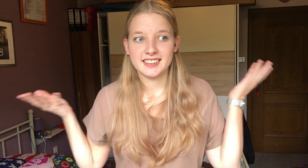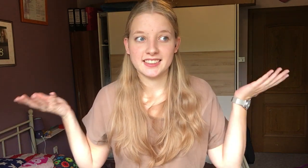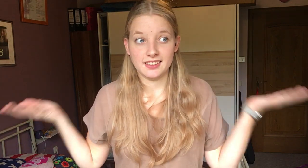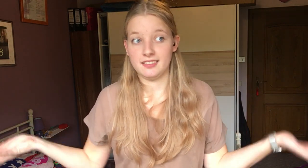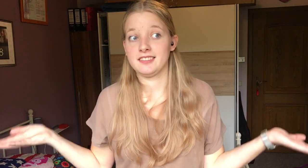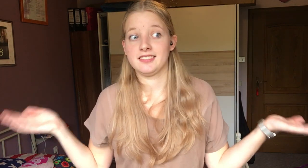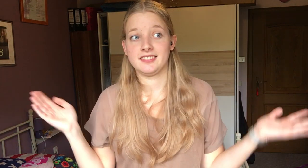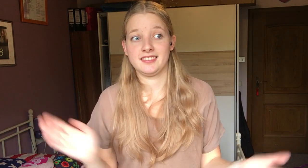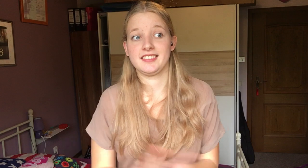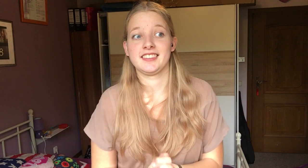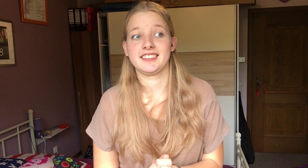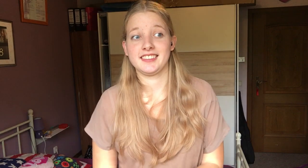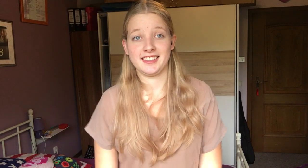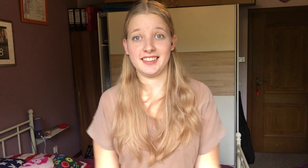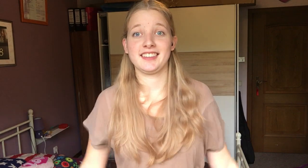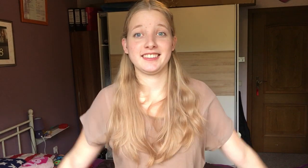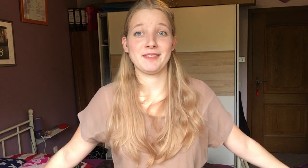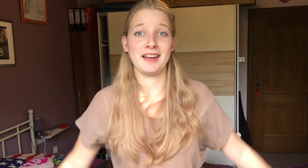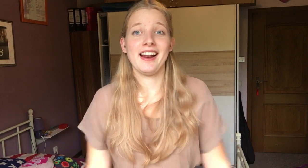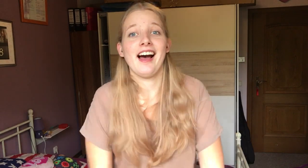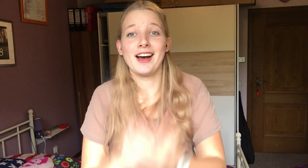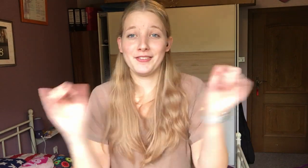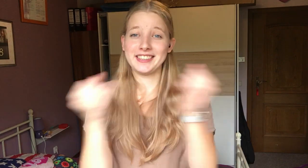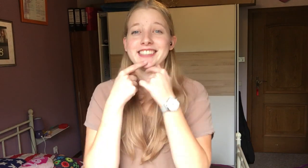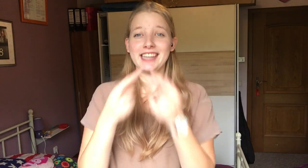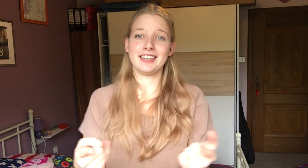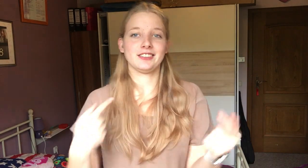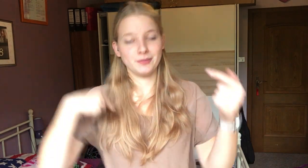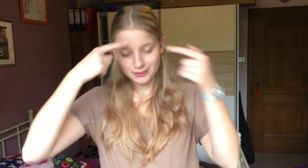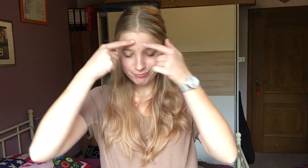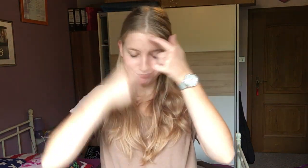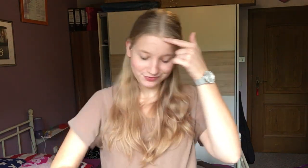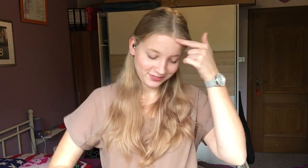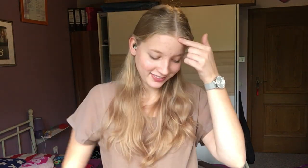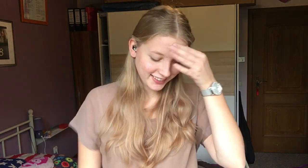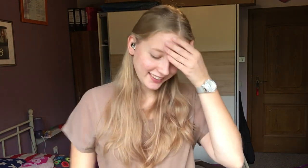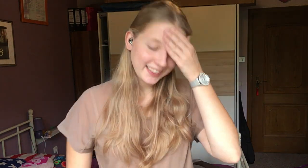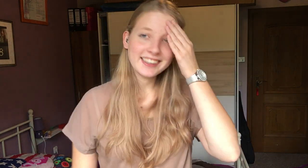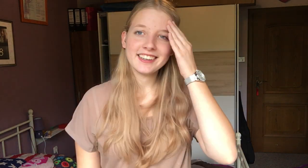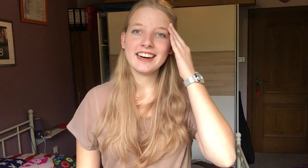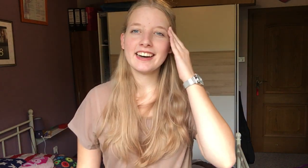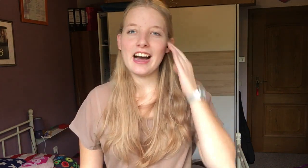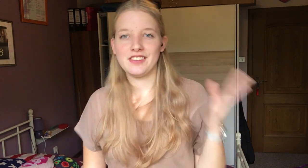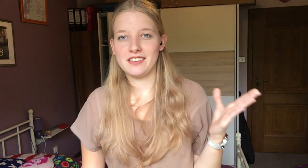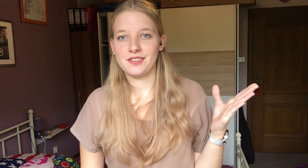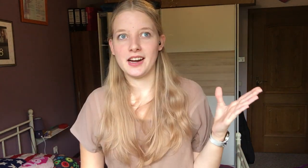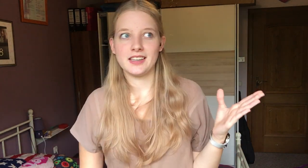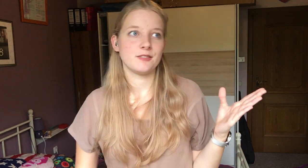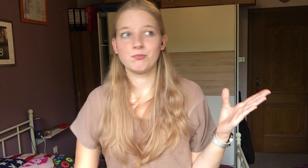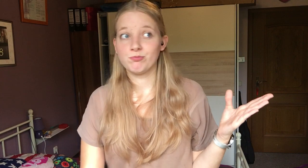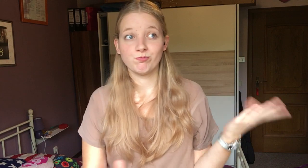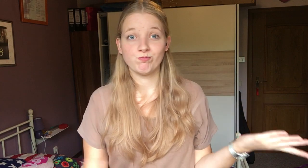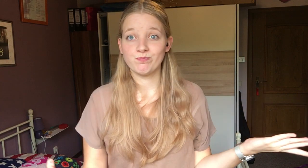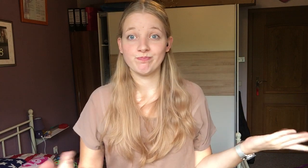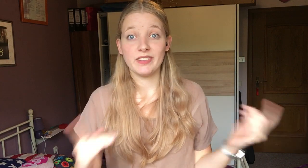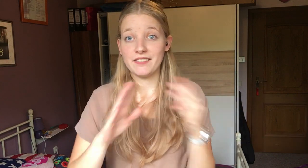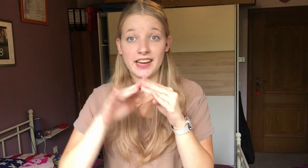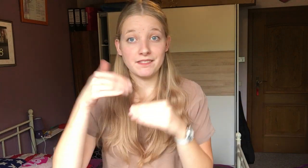Ja. Ja, eigentlich, habe keine Ahnung, was ich sagen soll. Auf jeden Fall, es werden